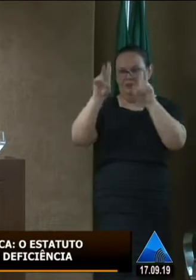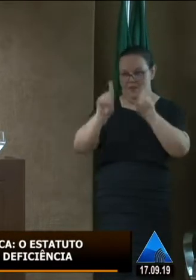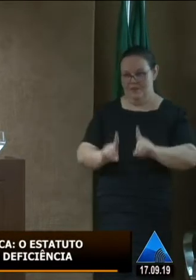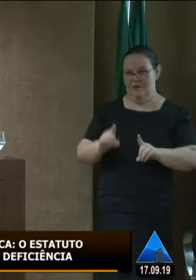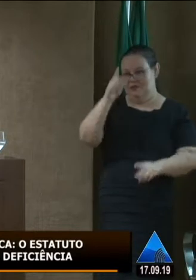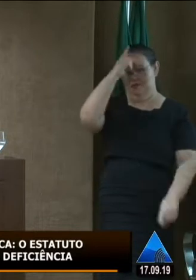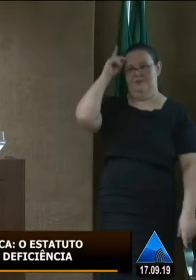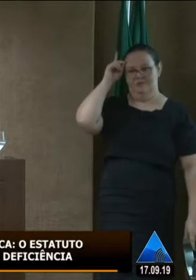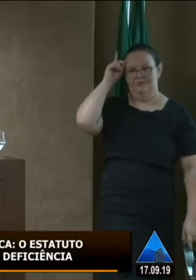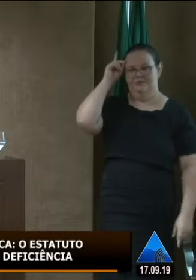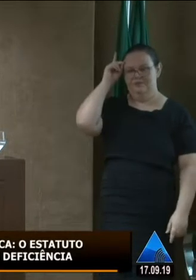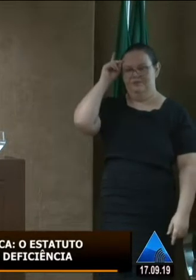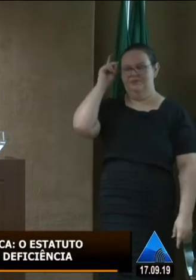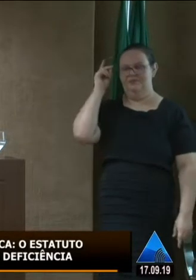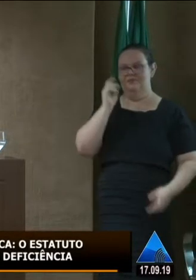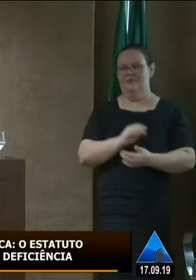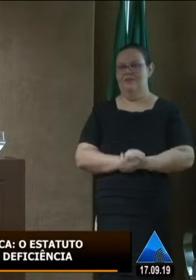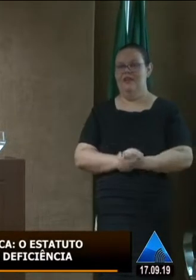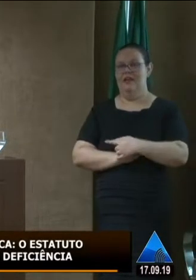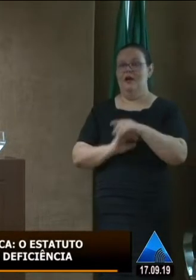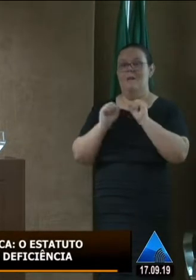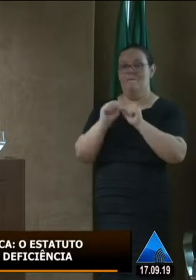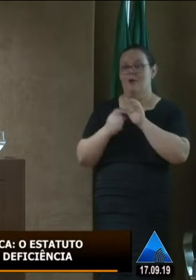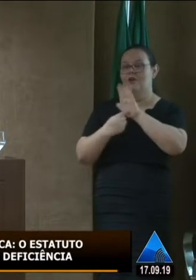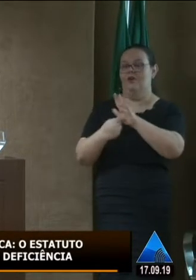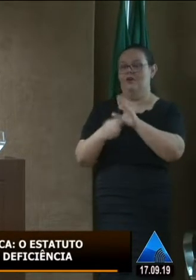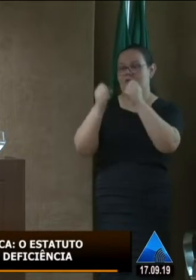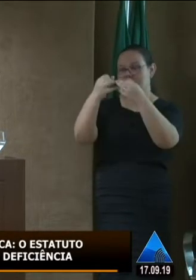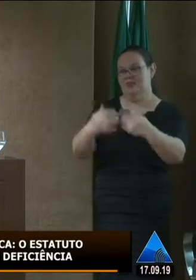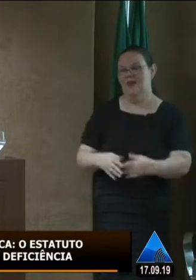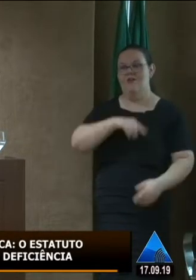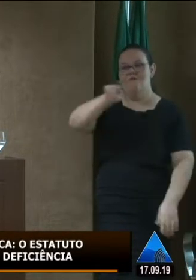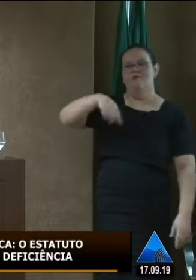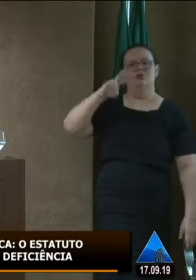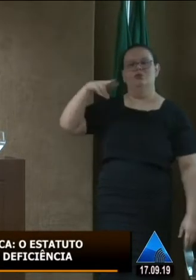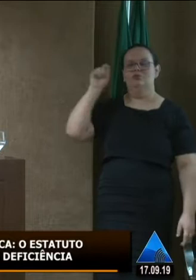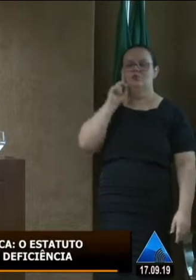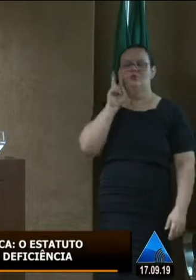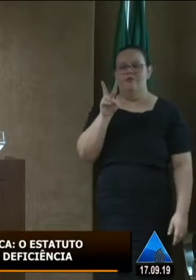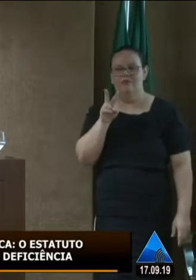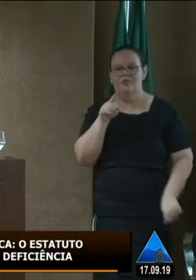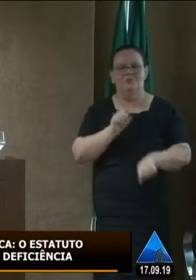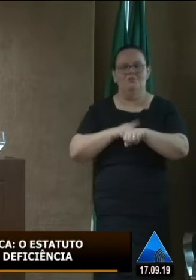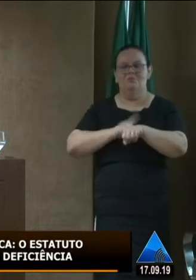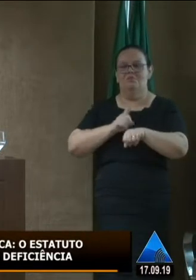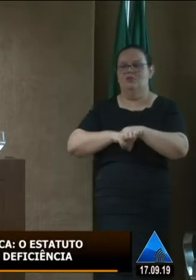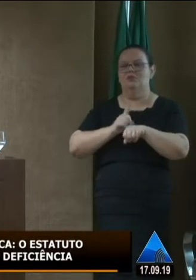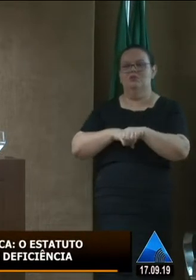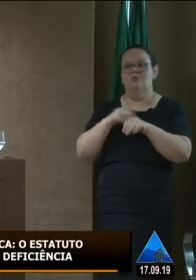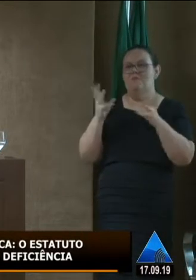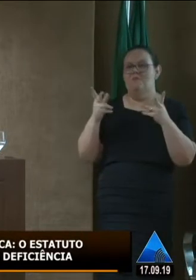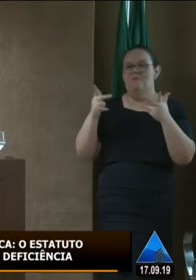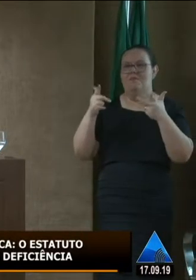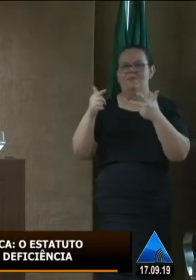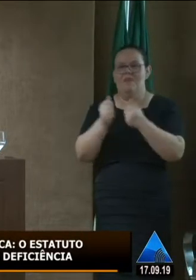e eu posso dizer a vocês que eu nunca vi um momento tão propício